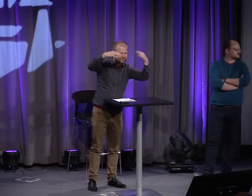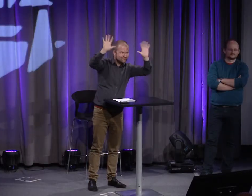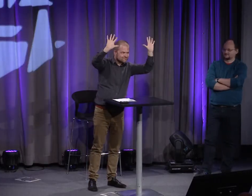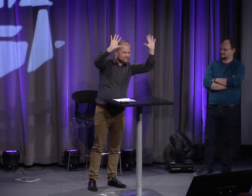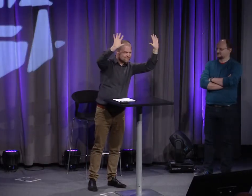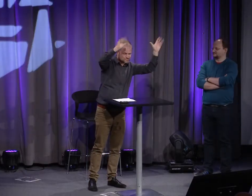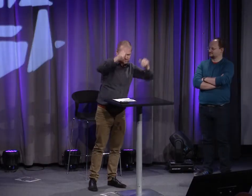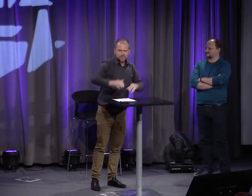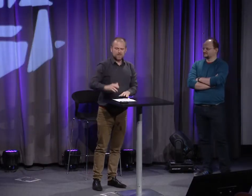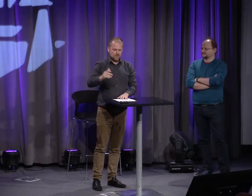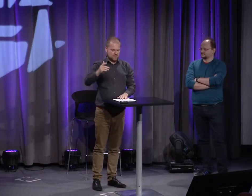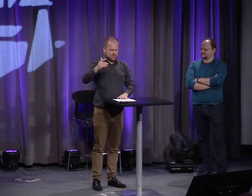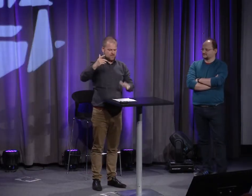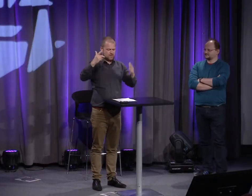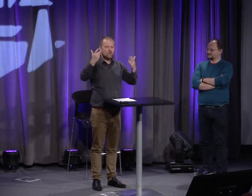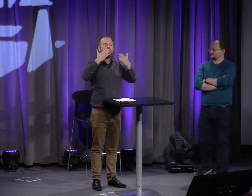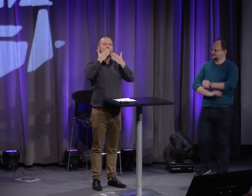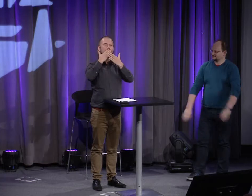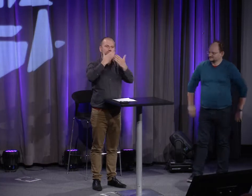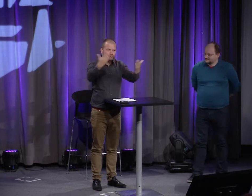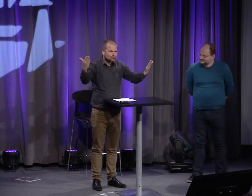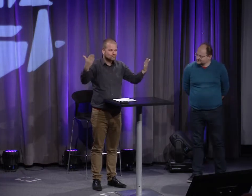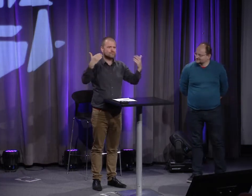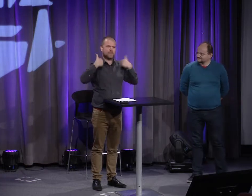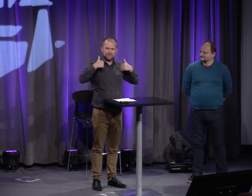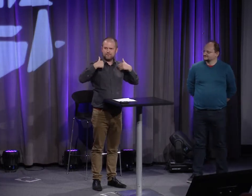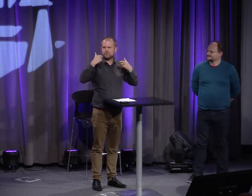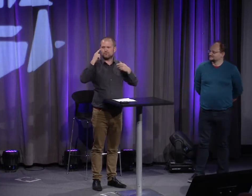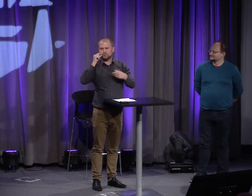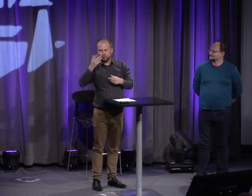Est-ce que vous nous voyez bien ? Alors bonsoir à tous.